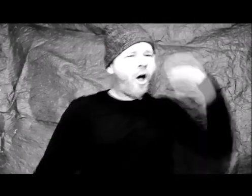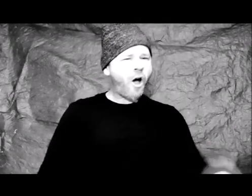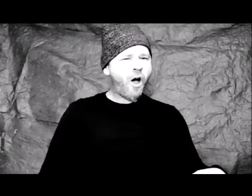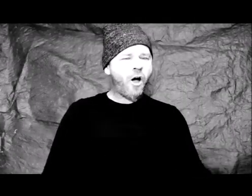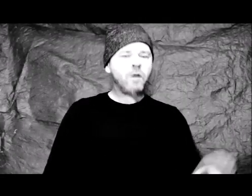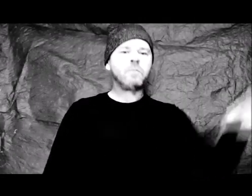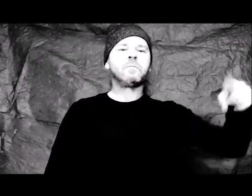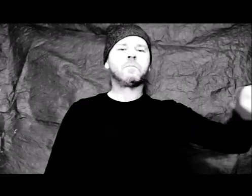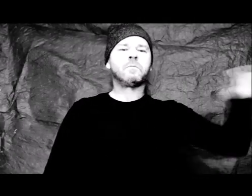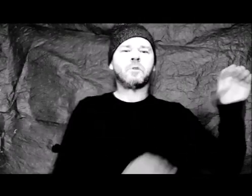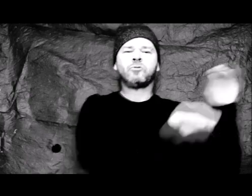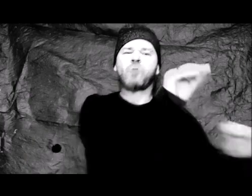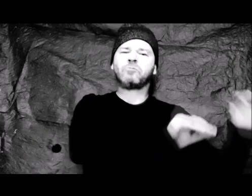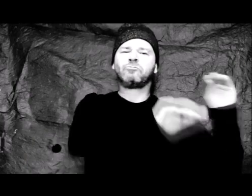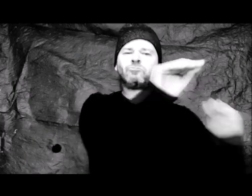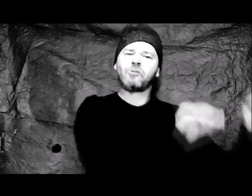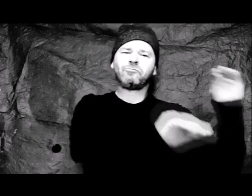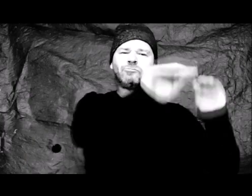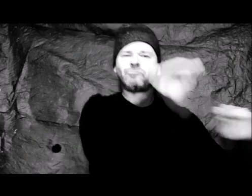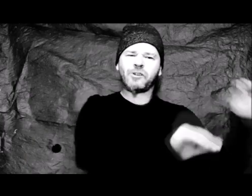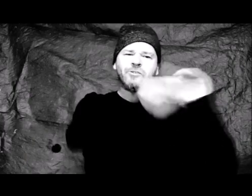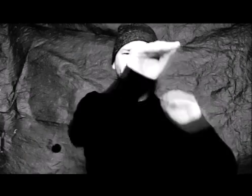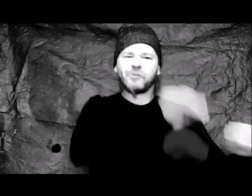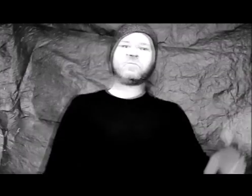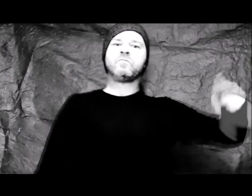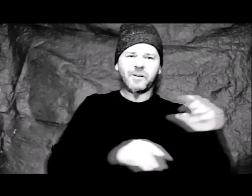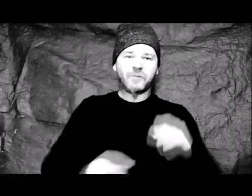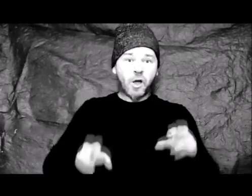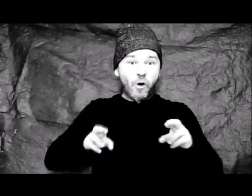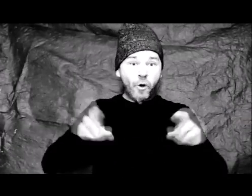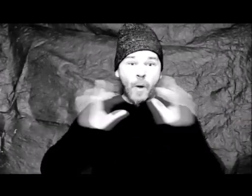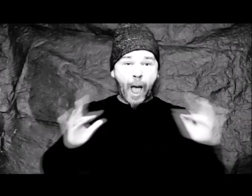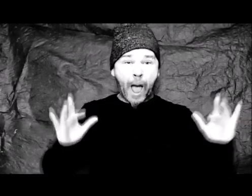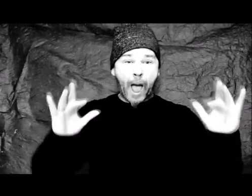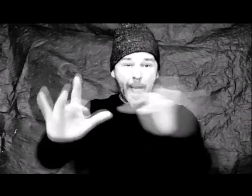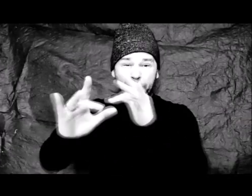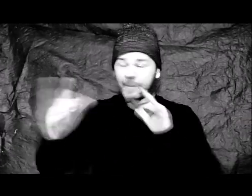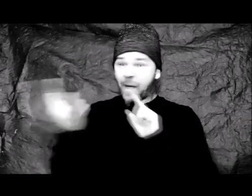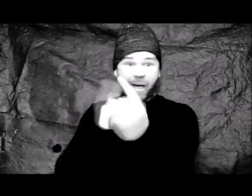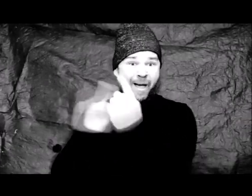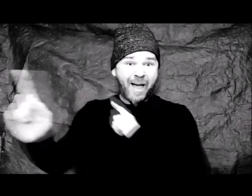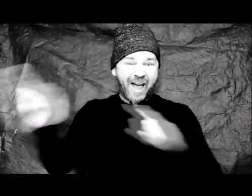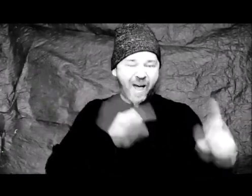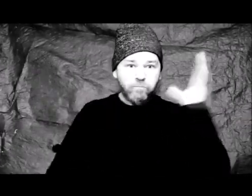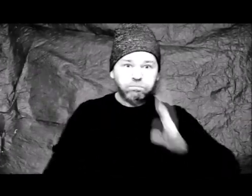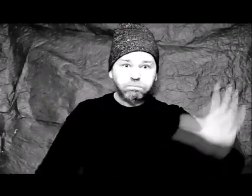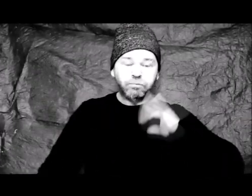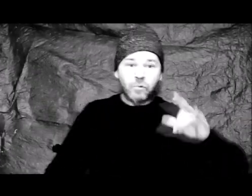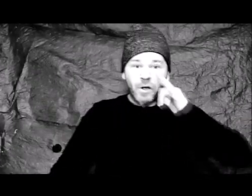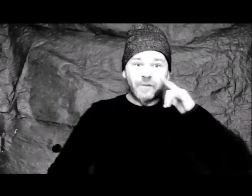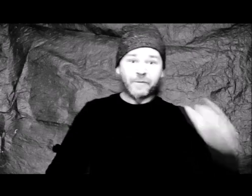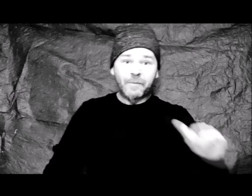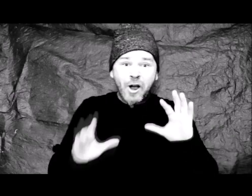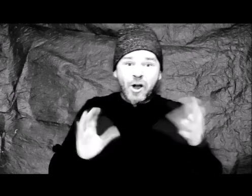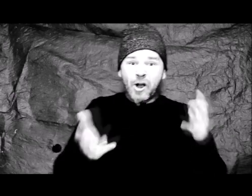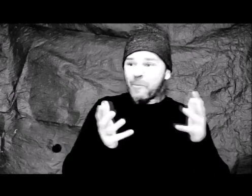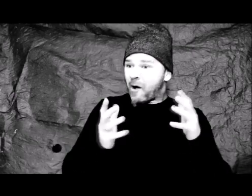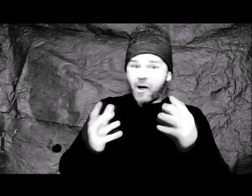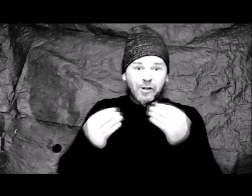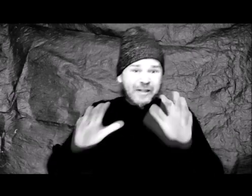montagne, eux, ils soignent. Tandis qu'un même passé, dans des rues sans passant, fait partie du passé, tandis qu'on n'a pas su comment